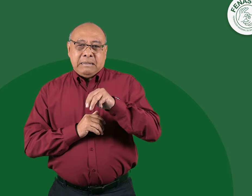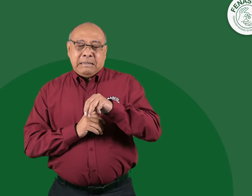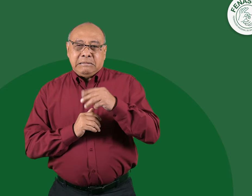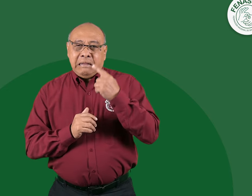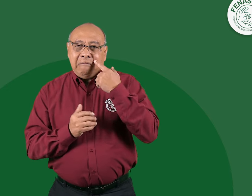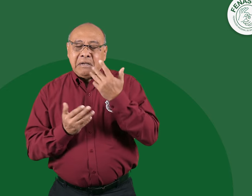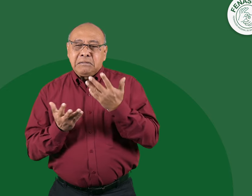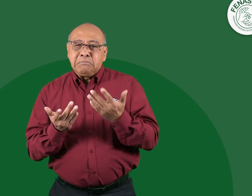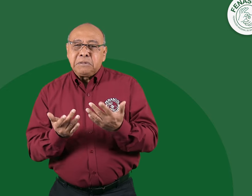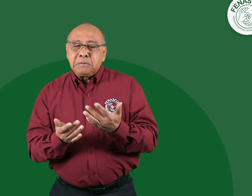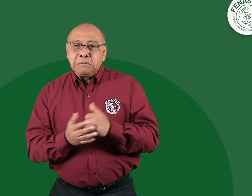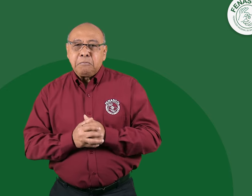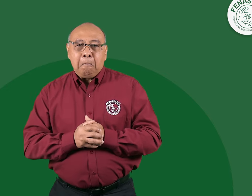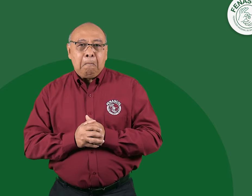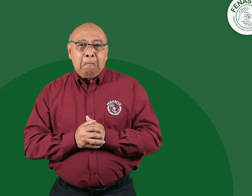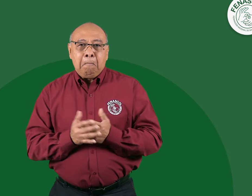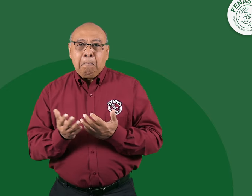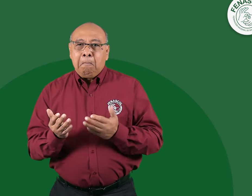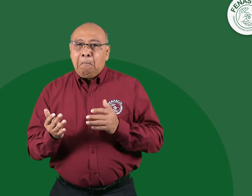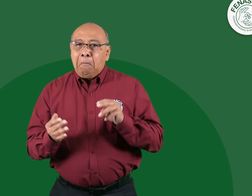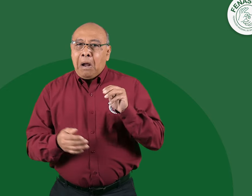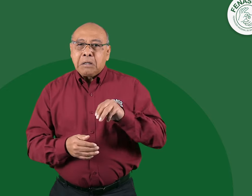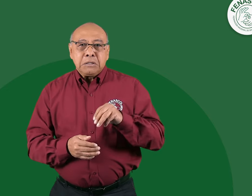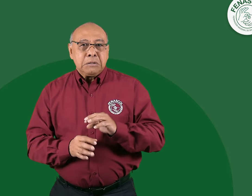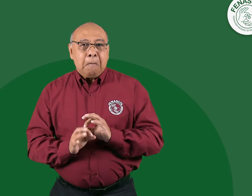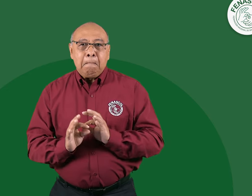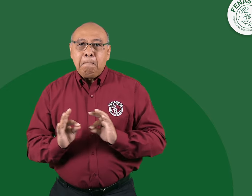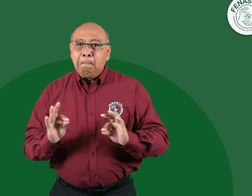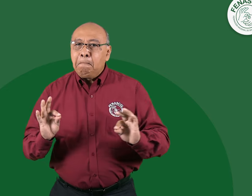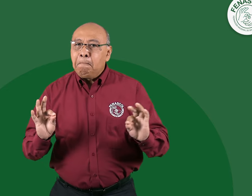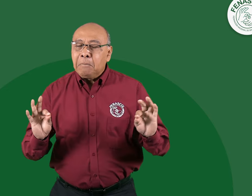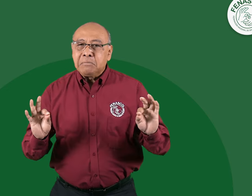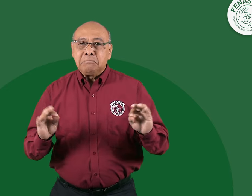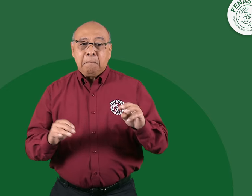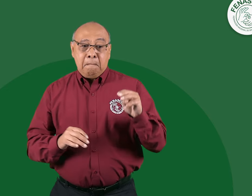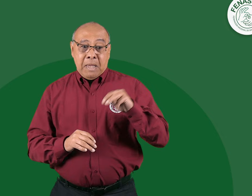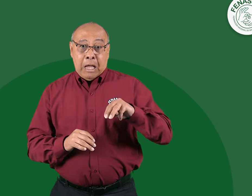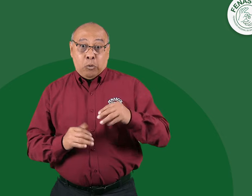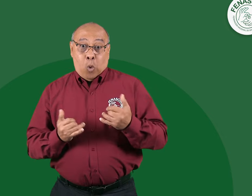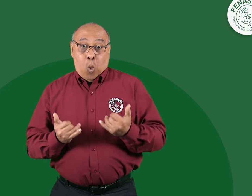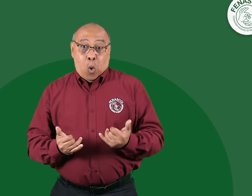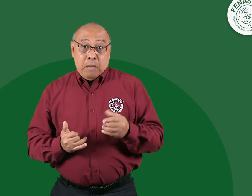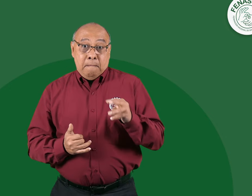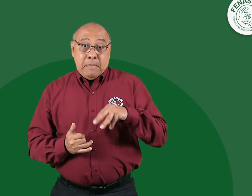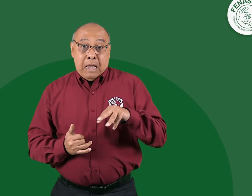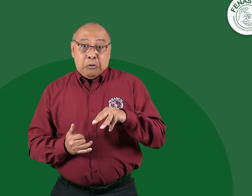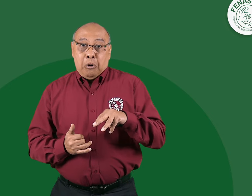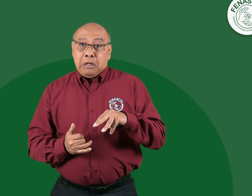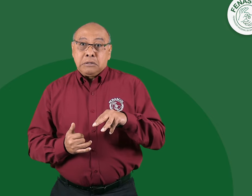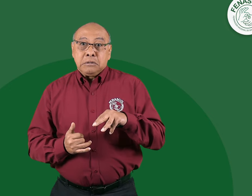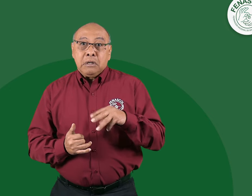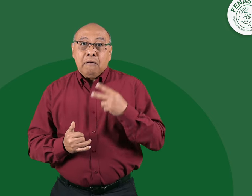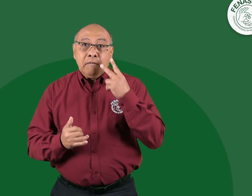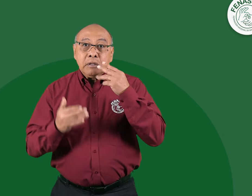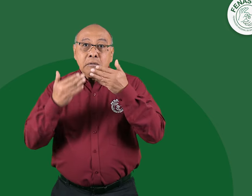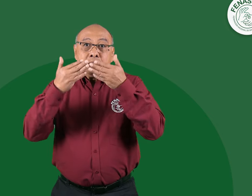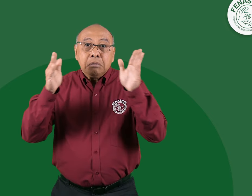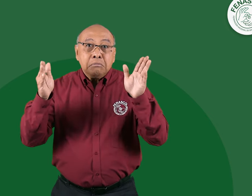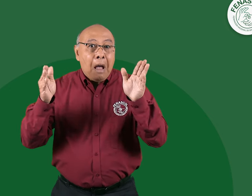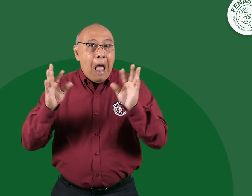martes ingresamos de nuevo y tampoco había nada. Hoy miércoles volvimos a ingresar y tomamos la decisión de comunicarles de